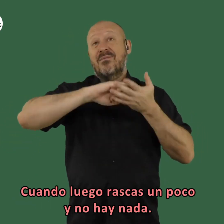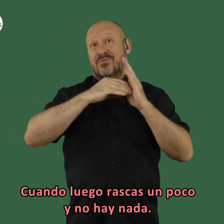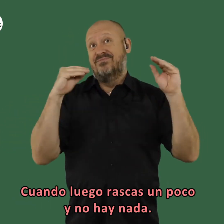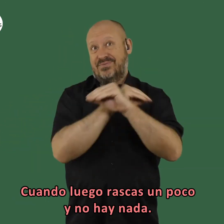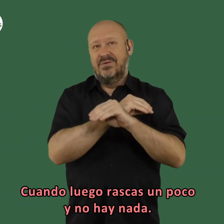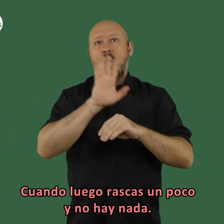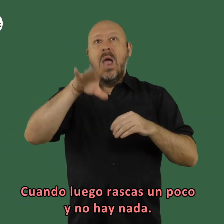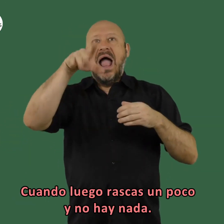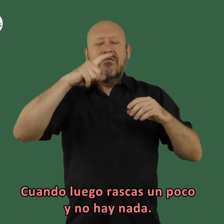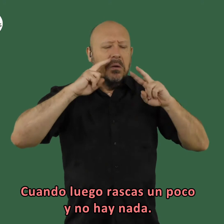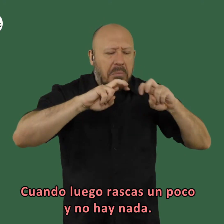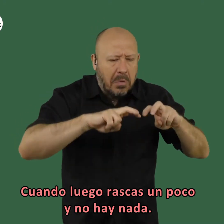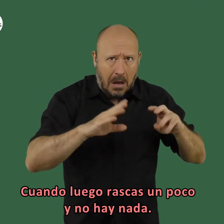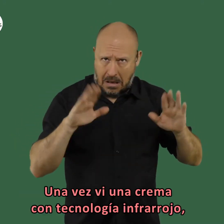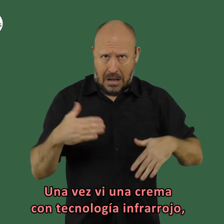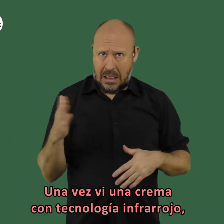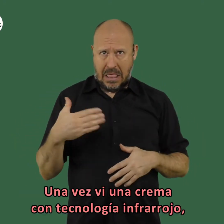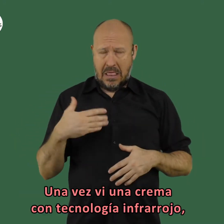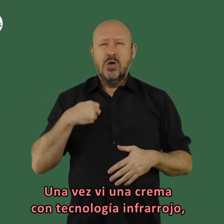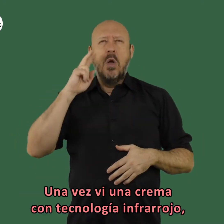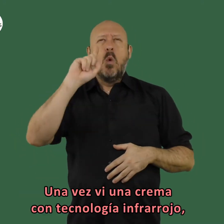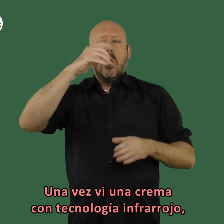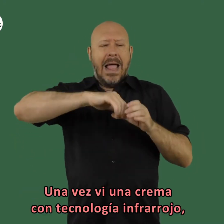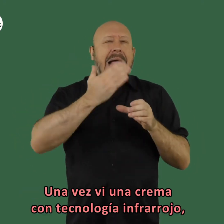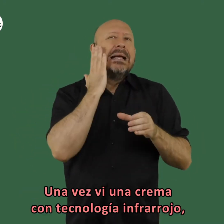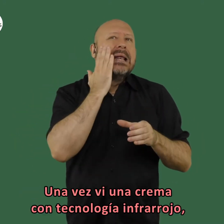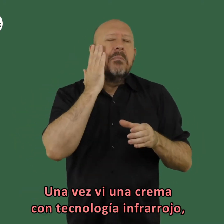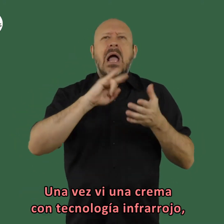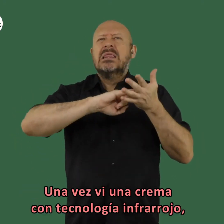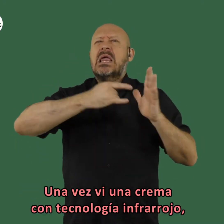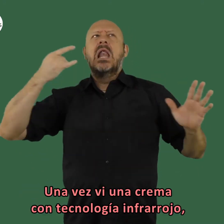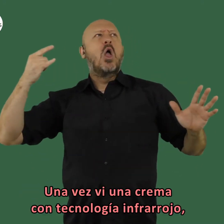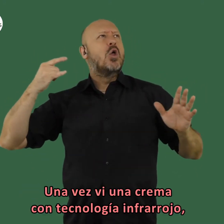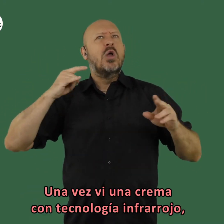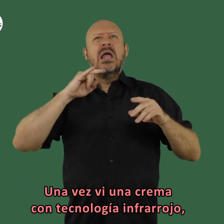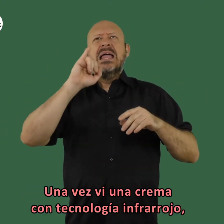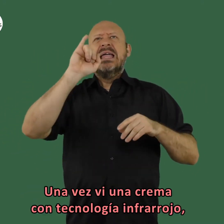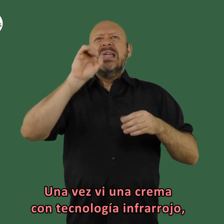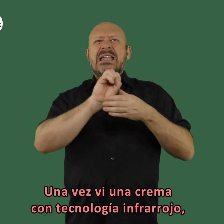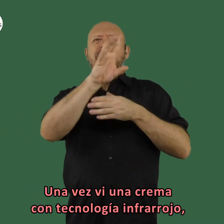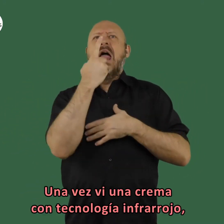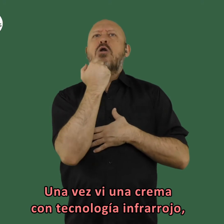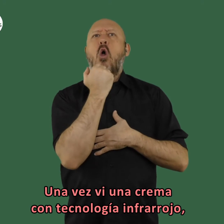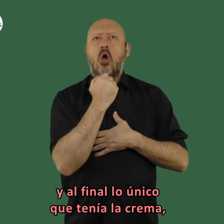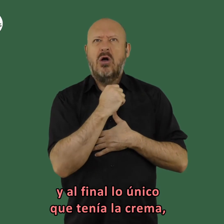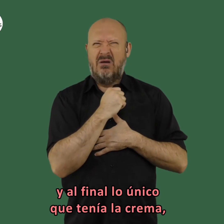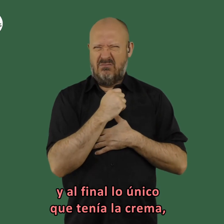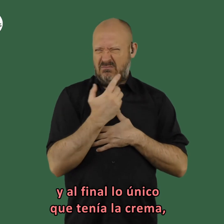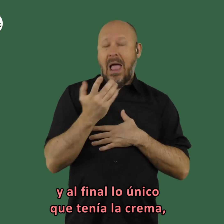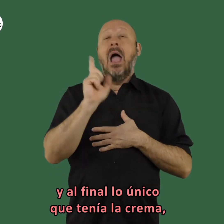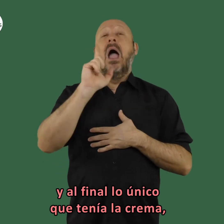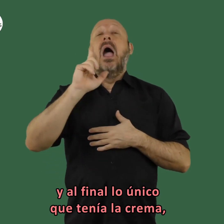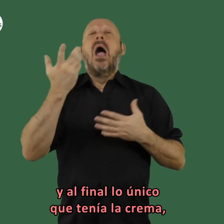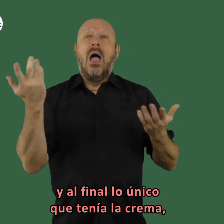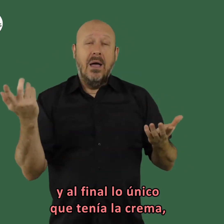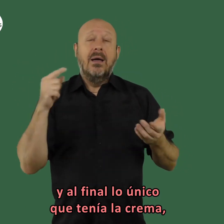cuando luego rascas un poco y no hay nada una vez vi una crema con tecnología infrarrojo digo pero como